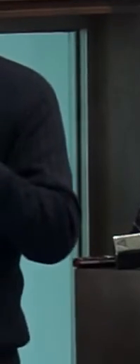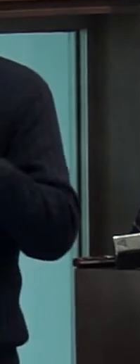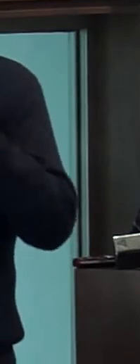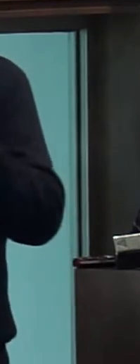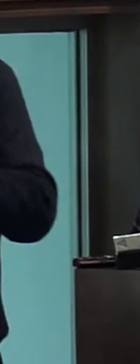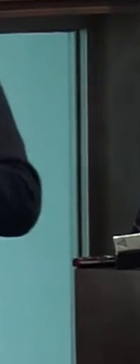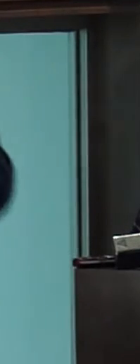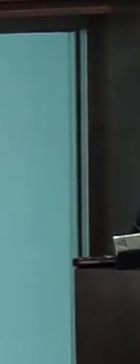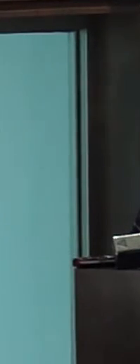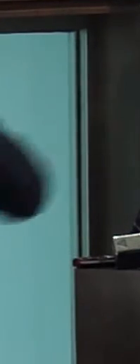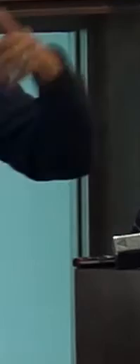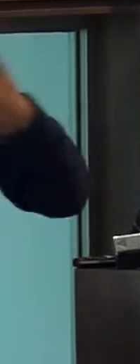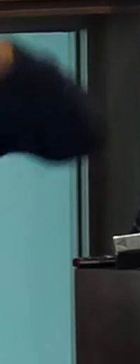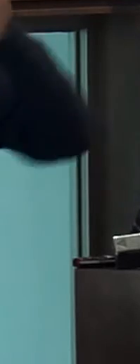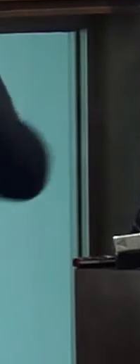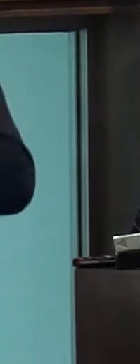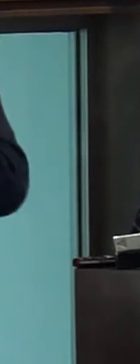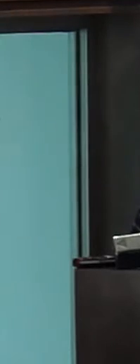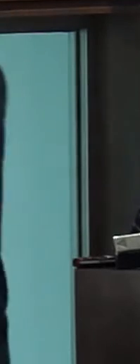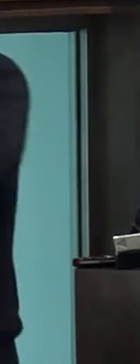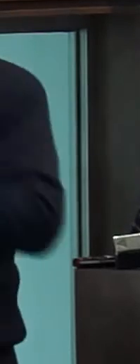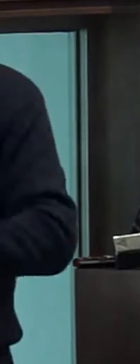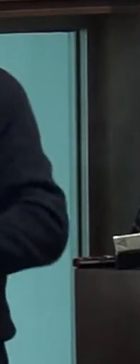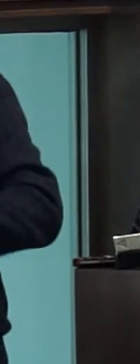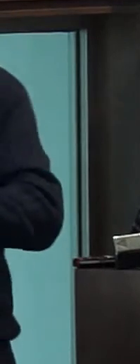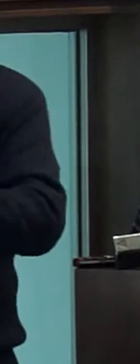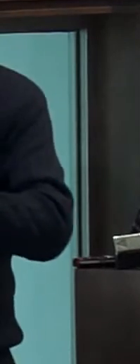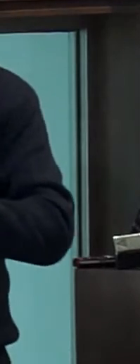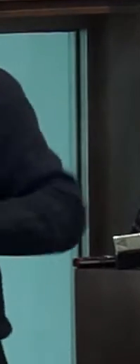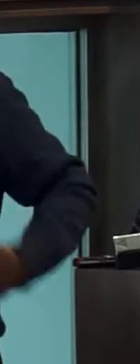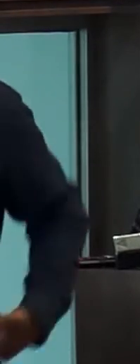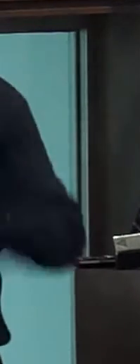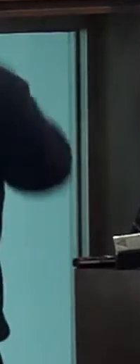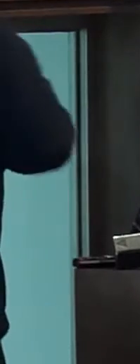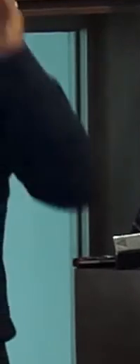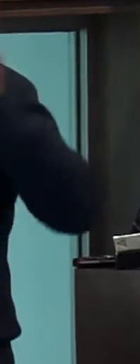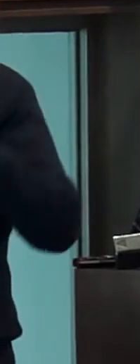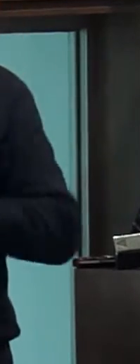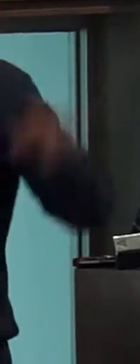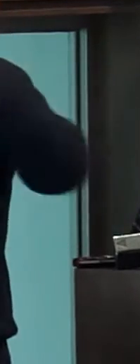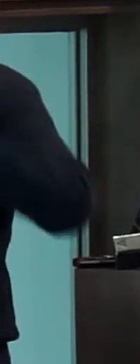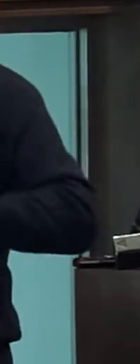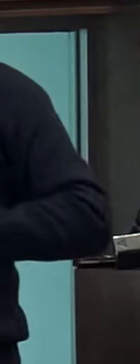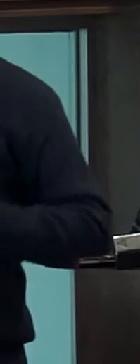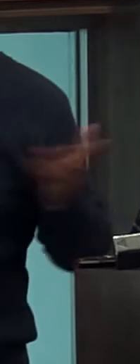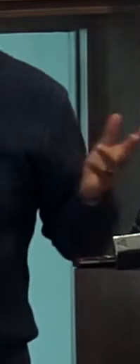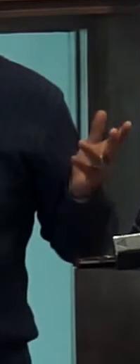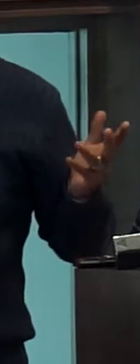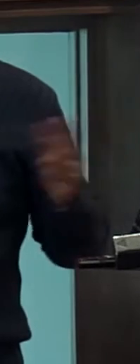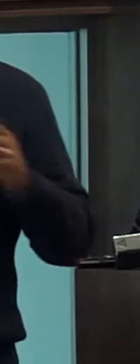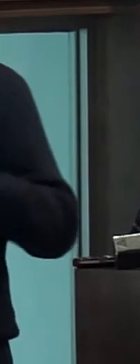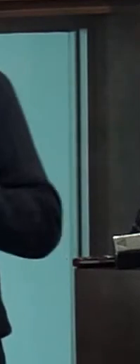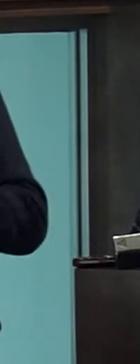cuáles sean las herramientas que use para ganar un juicio si es que llego a ganar el juicio todo está